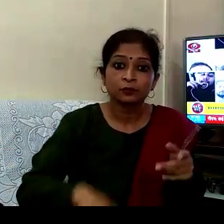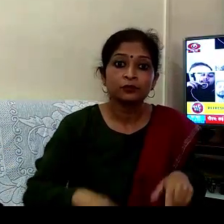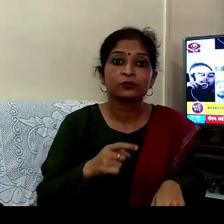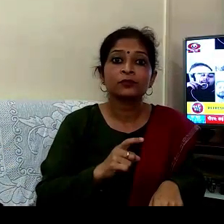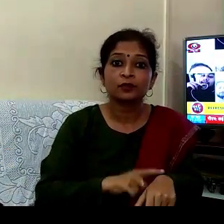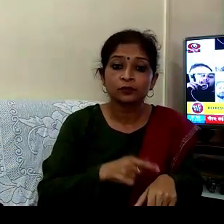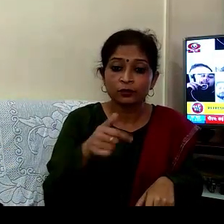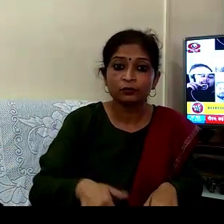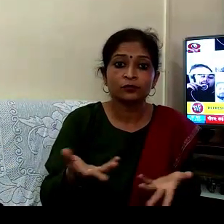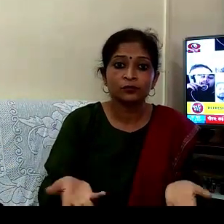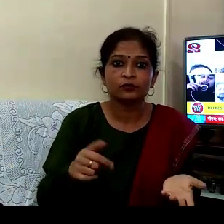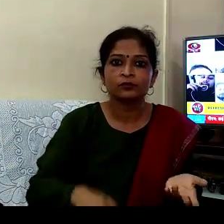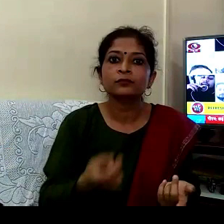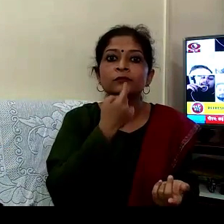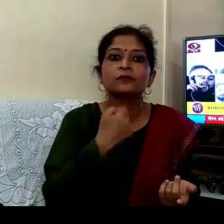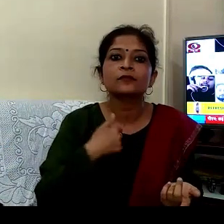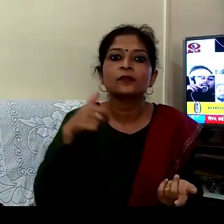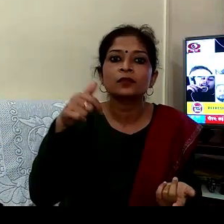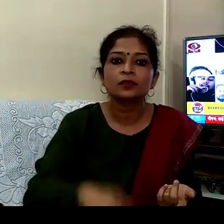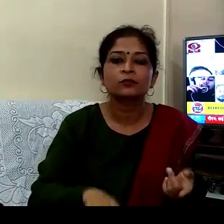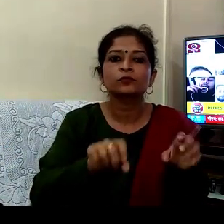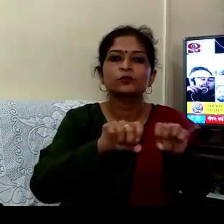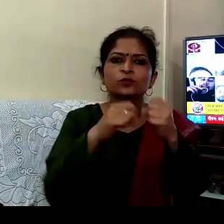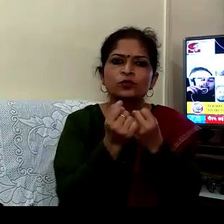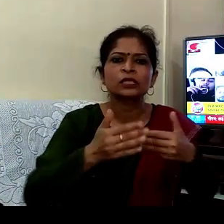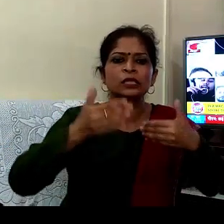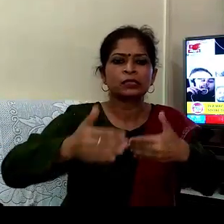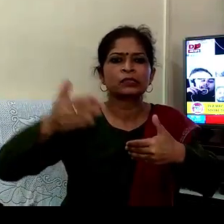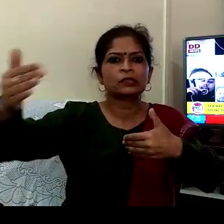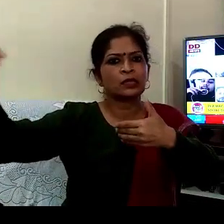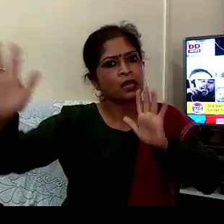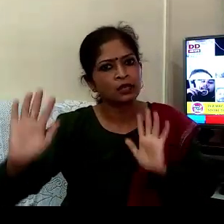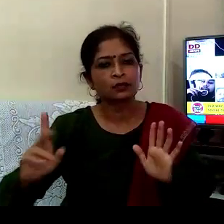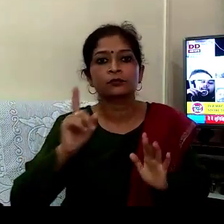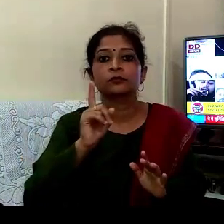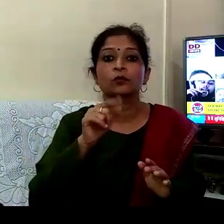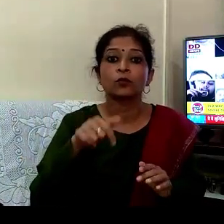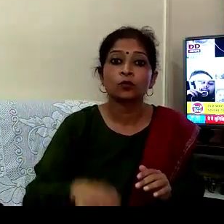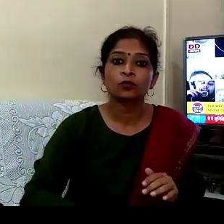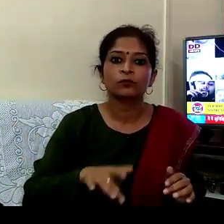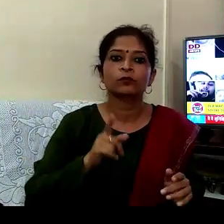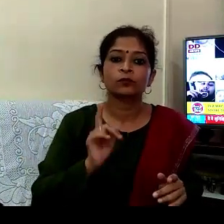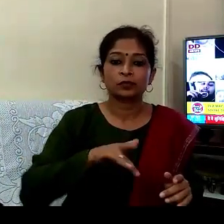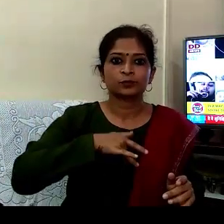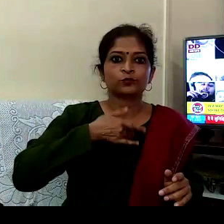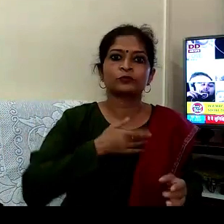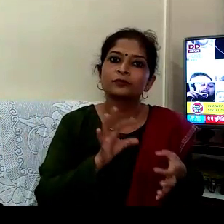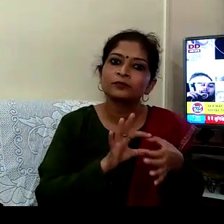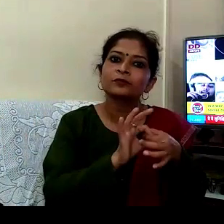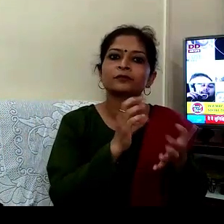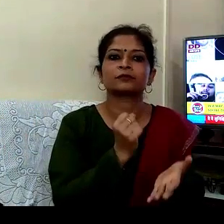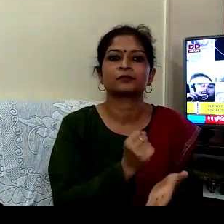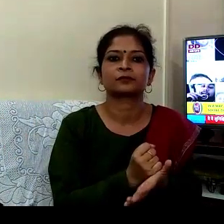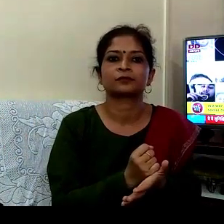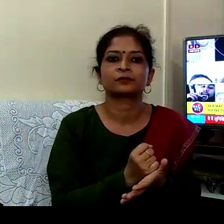ہمیں یہ بھی بتاتا ہے کہ سوشل ڈسٹنسنگ بڑھاؤ اور اموشنل ڈسٹنس گھٹاؤ